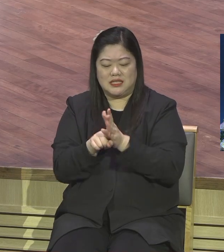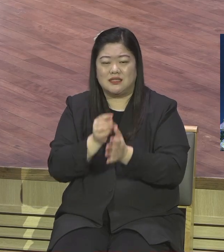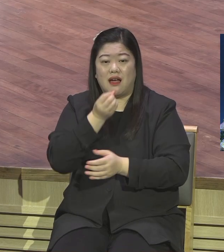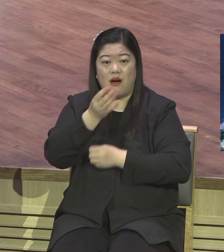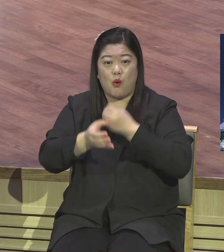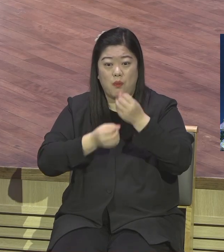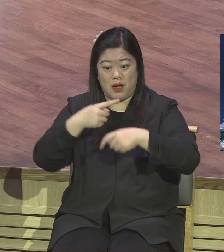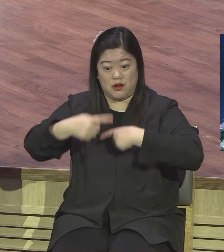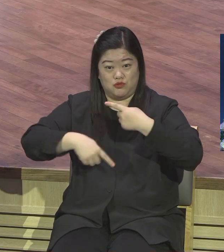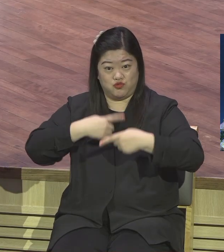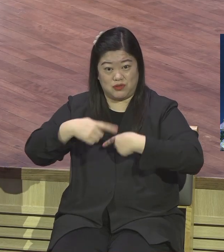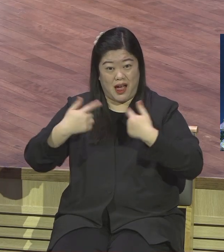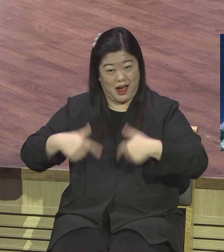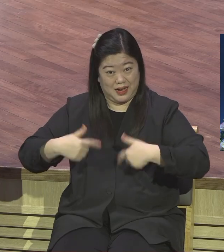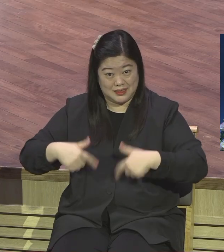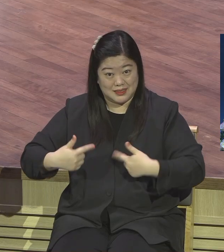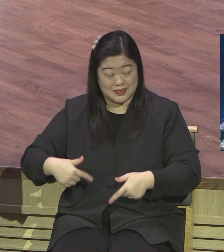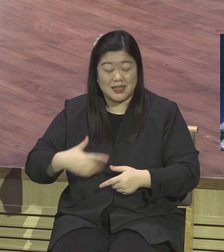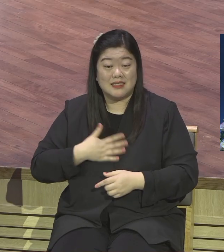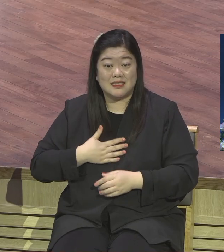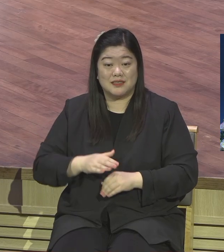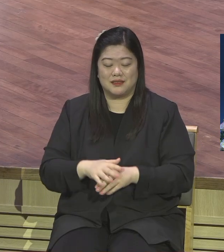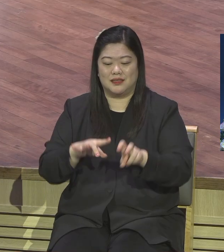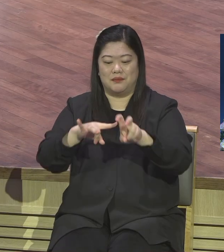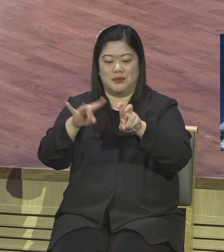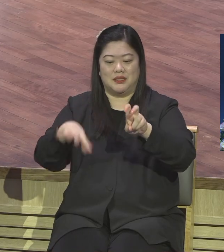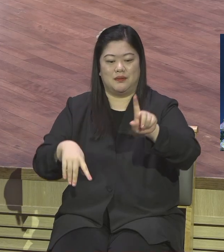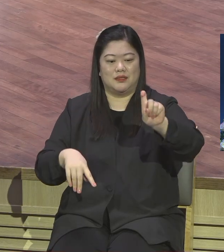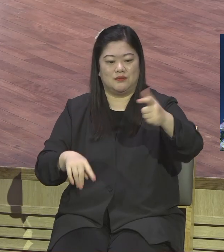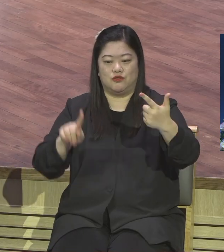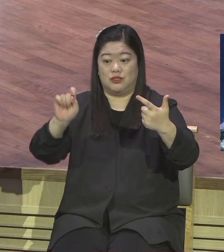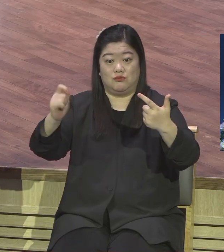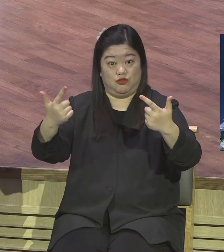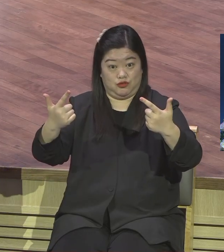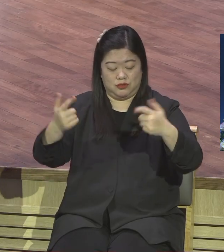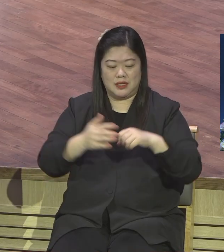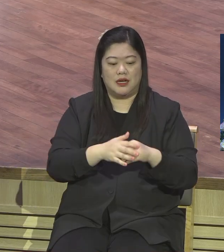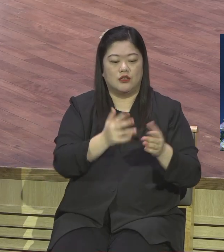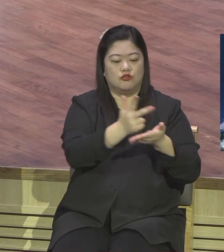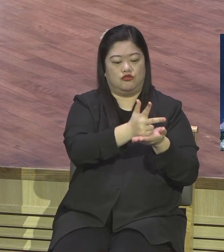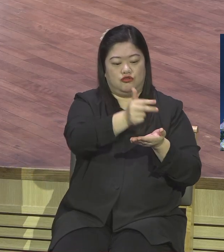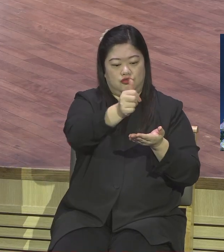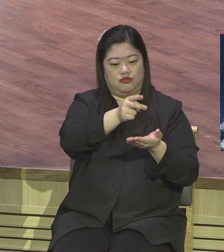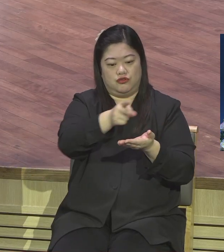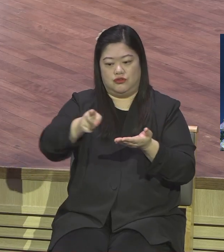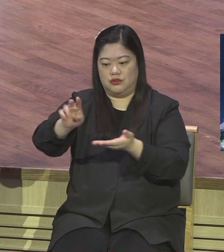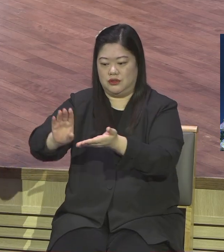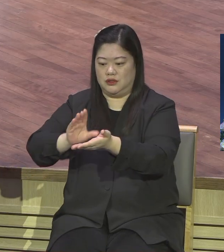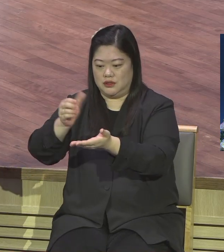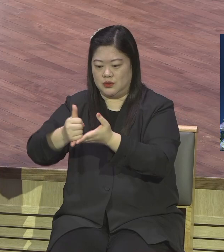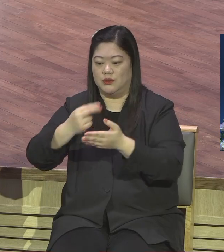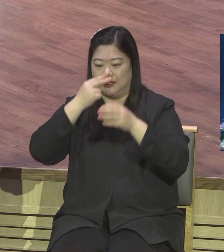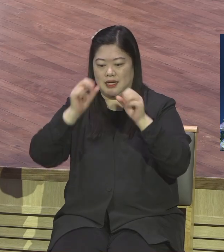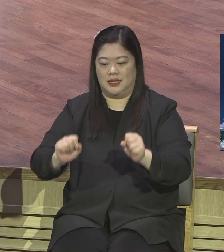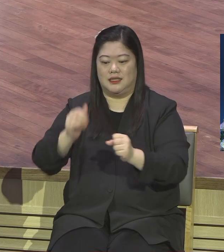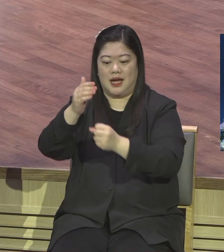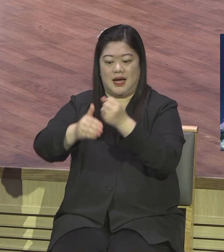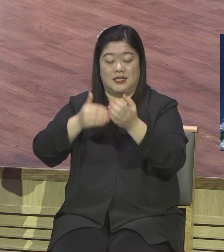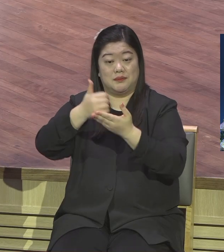마태복음 16장 16장이 기록된 주는 그리스도시여 살아계신 하나님의 아들이십니다